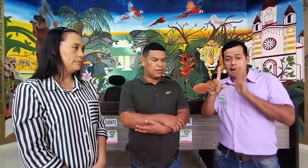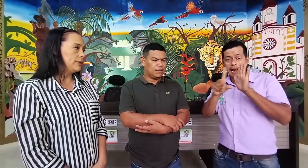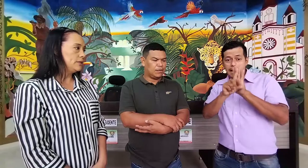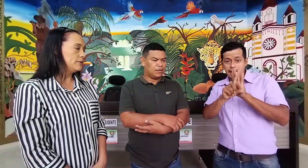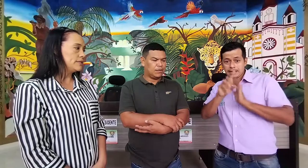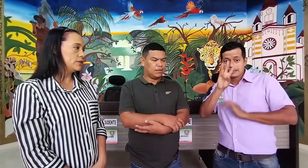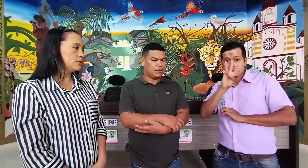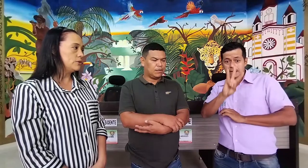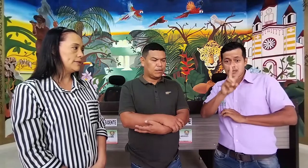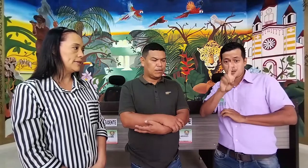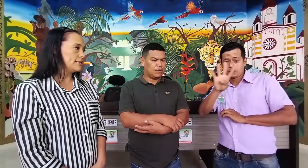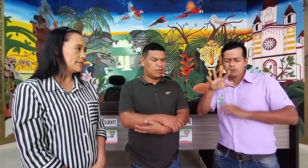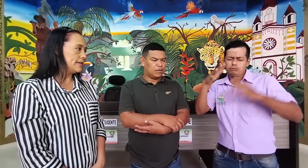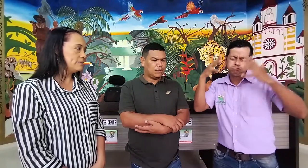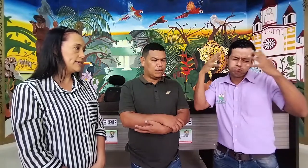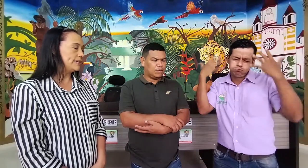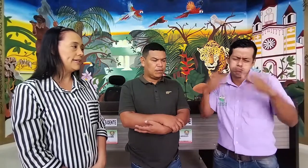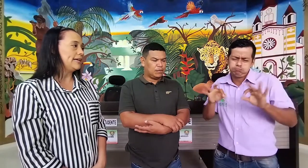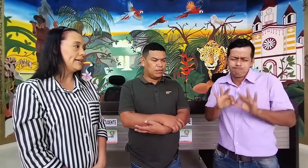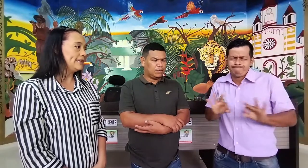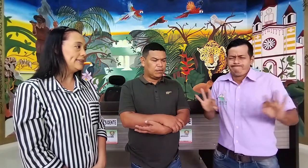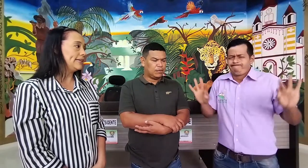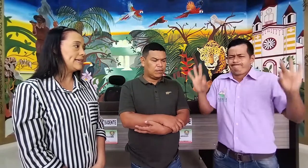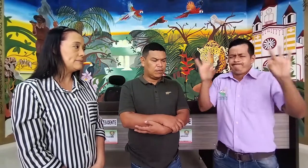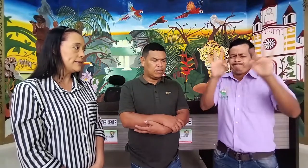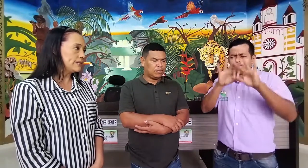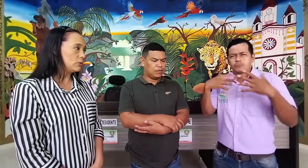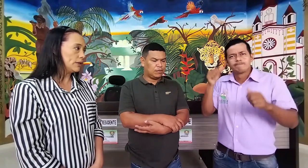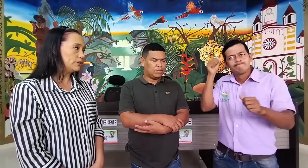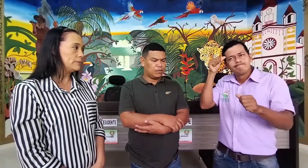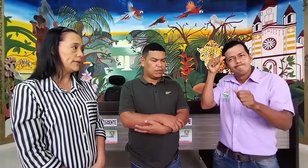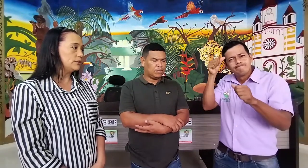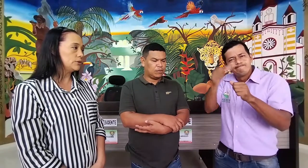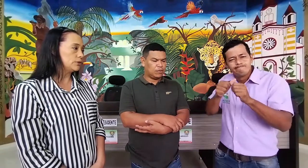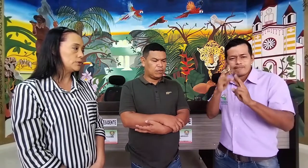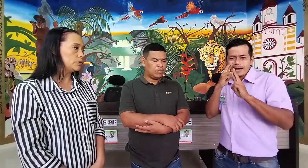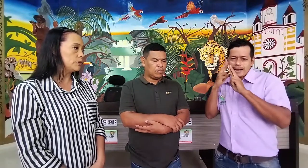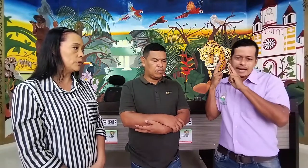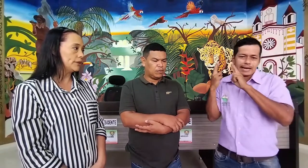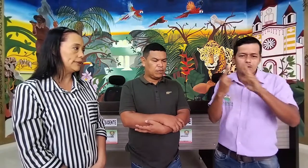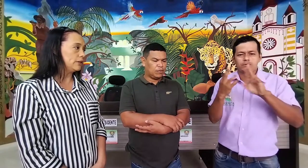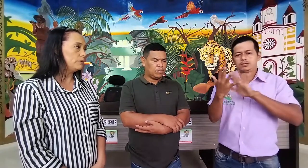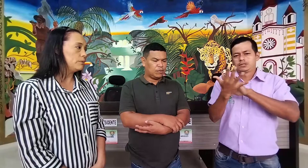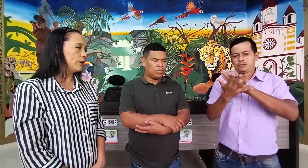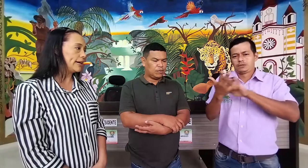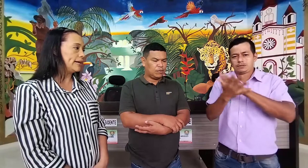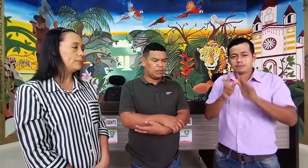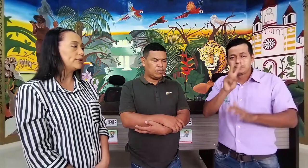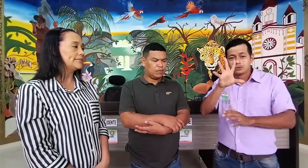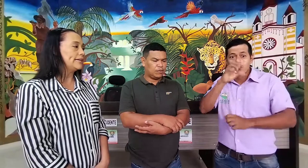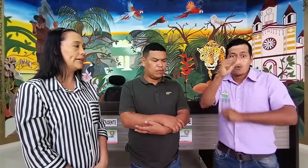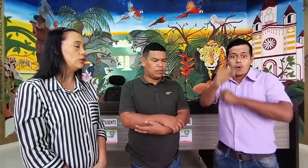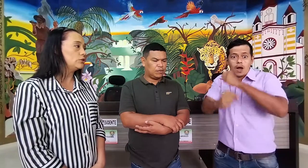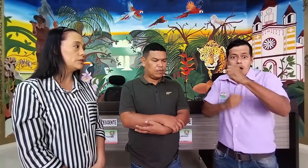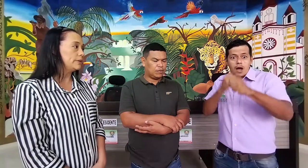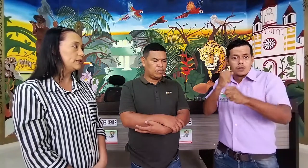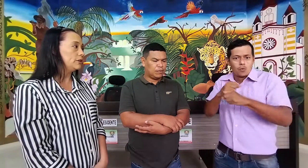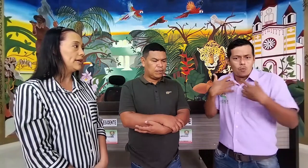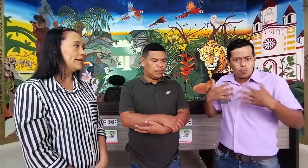1996, mediante la ley 324, es para nosotros muy importante conmemorarla porque es el reconocimiento de la